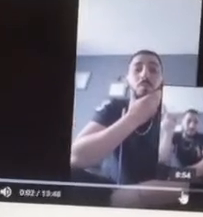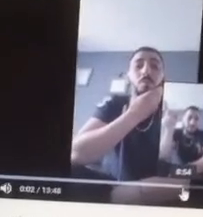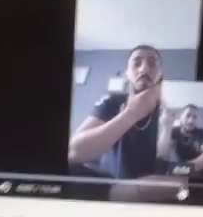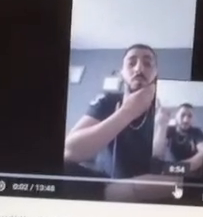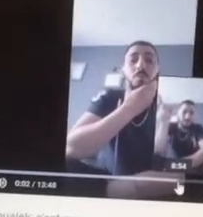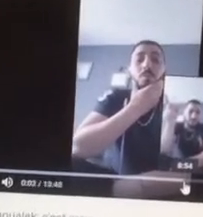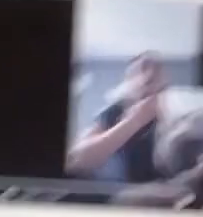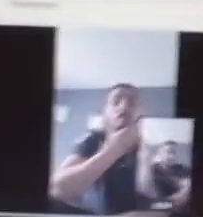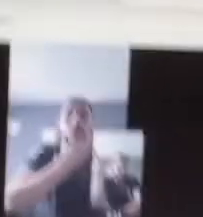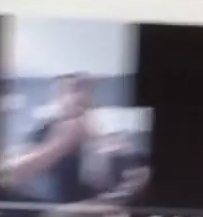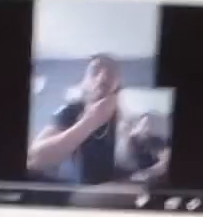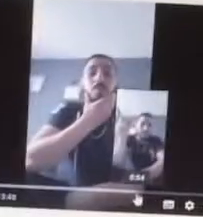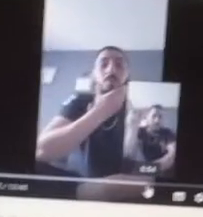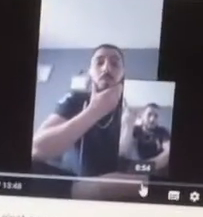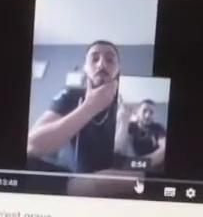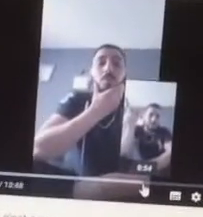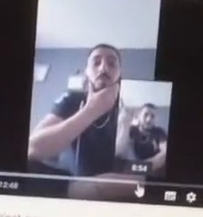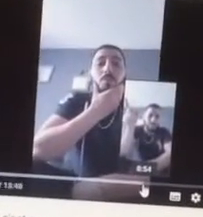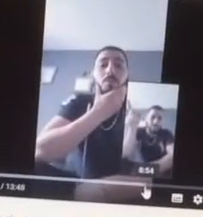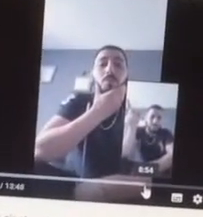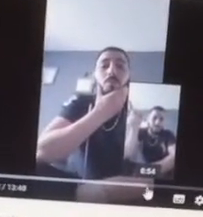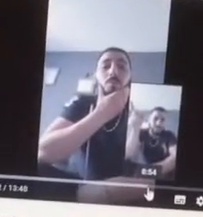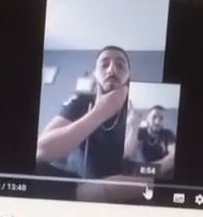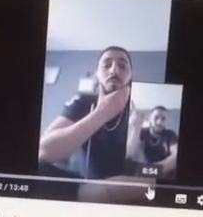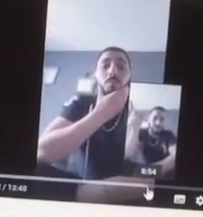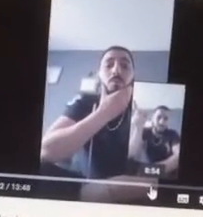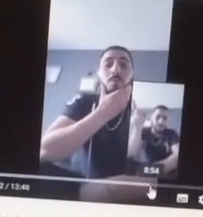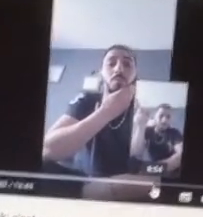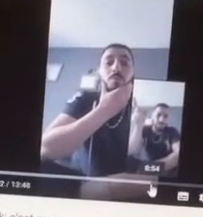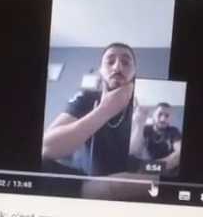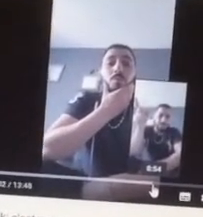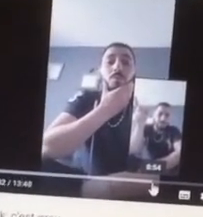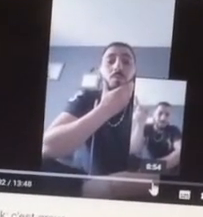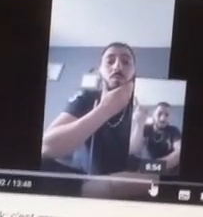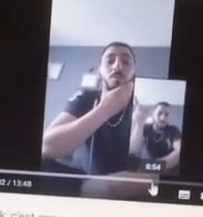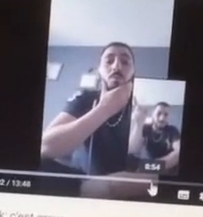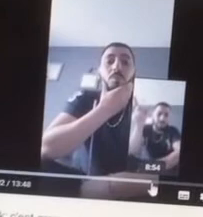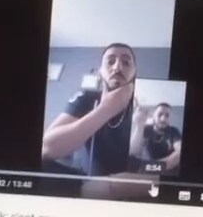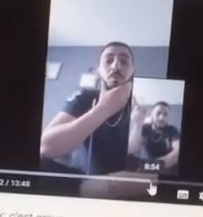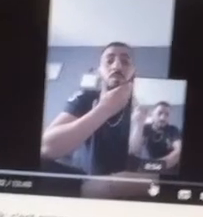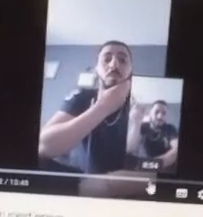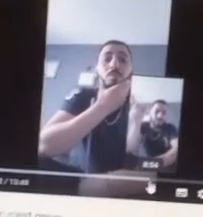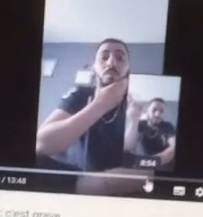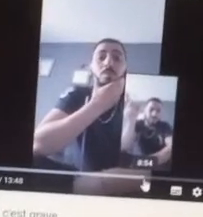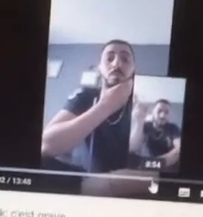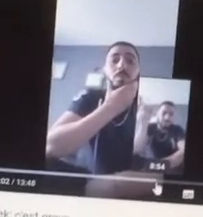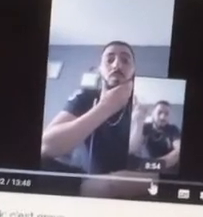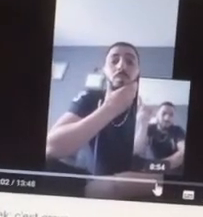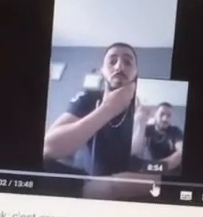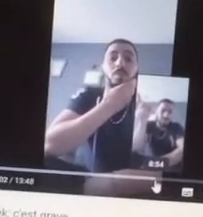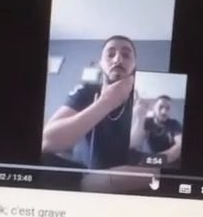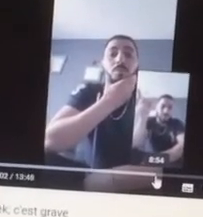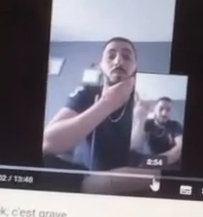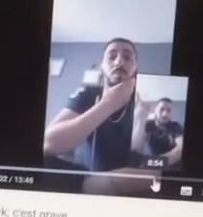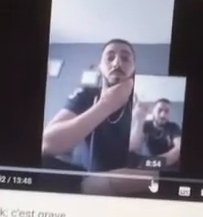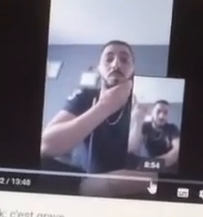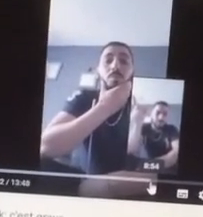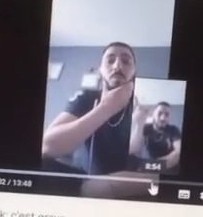Je suis d'accord, il y a de'ostentation, il y a de la mauvaise conduite de certains,